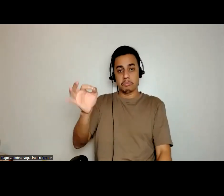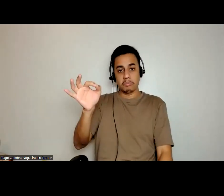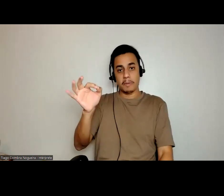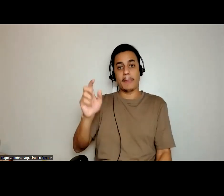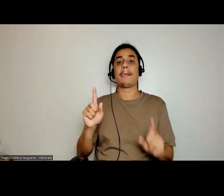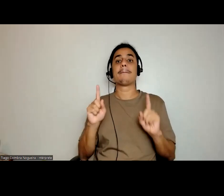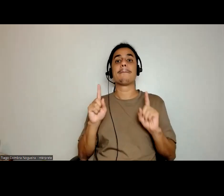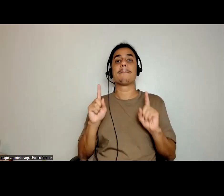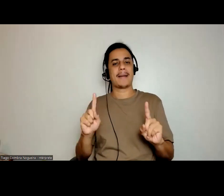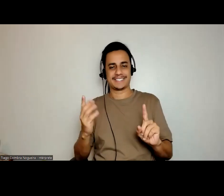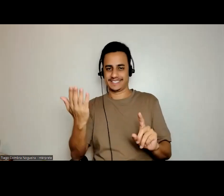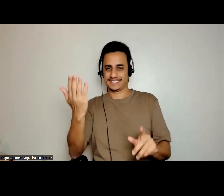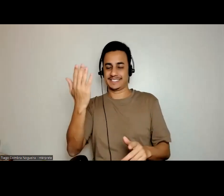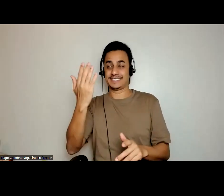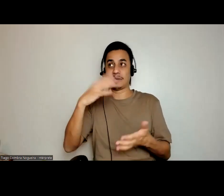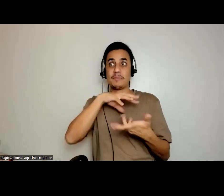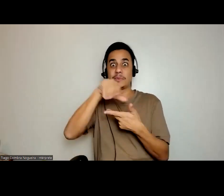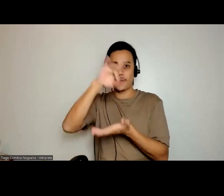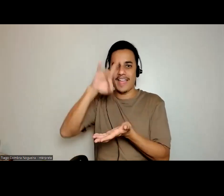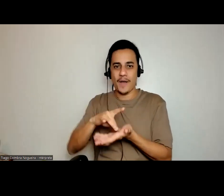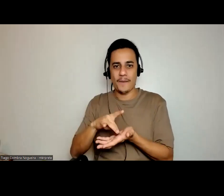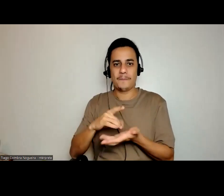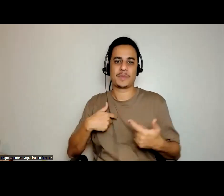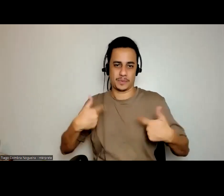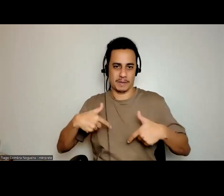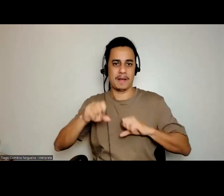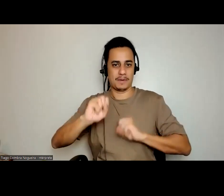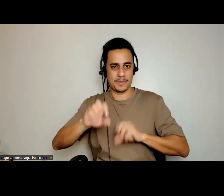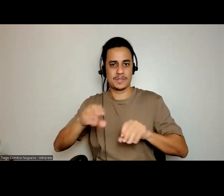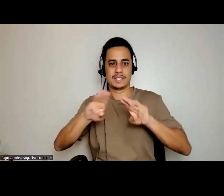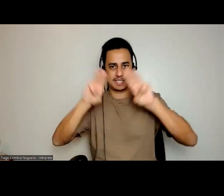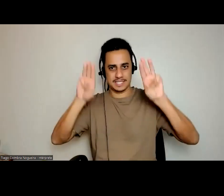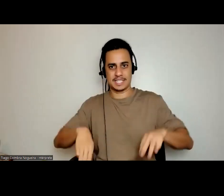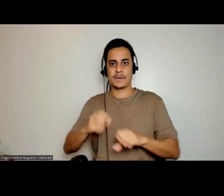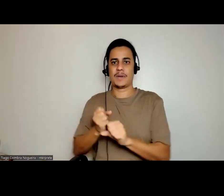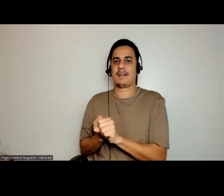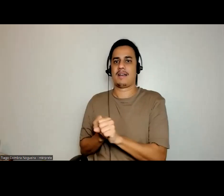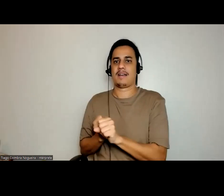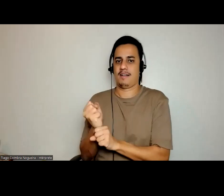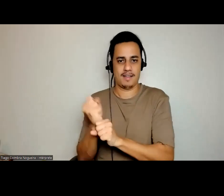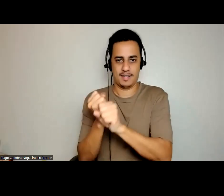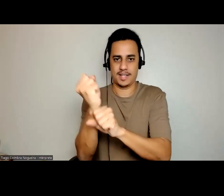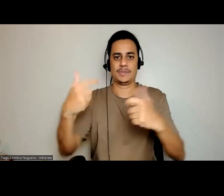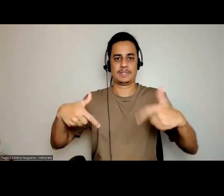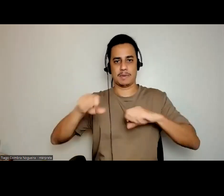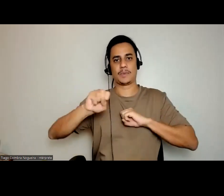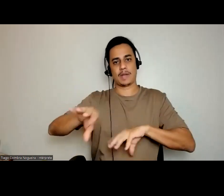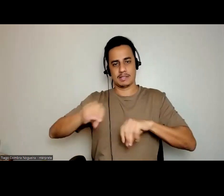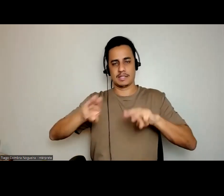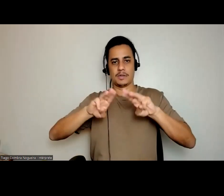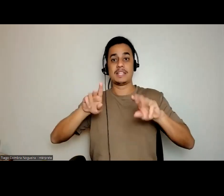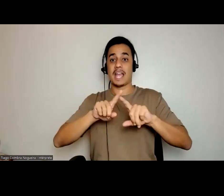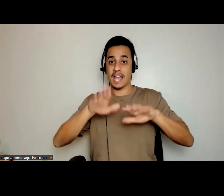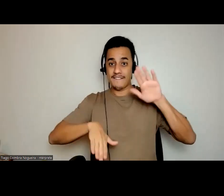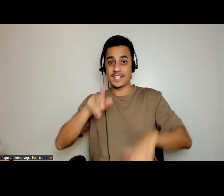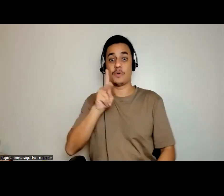que, vamos lá, para o mundo real, eu trabalho com o Educativo Museu, como eu disse a vocês, há muitos anos e muitas vezes o professor